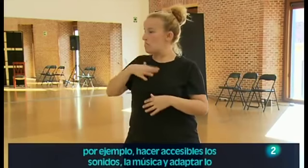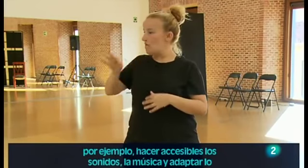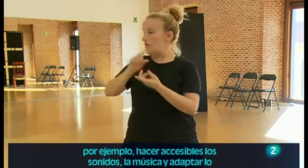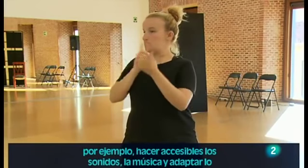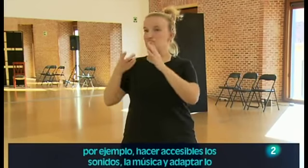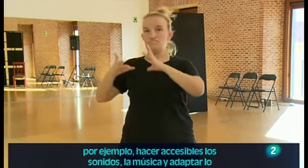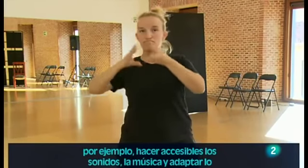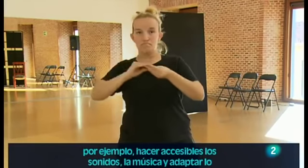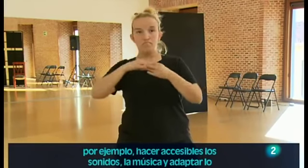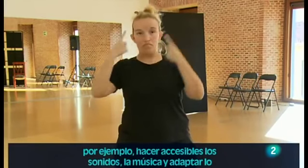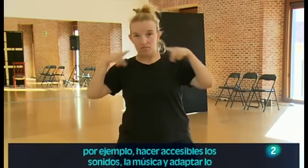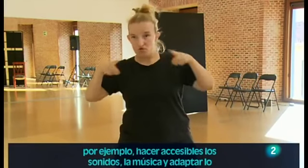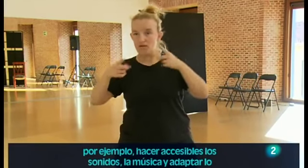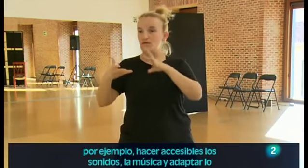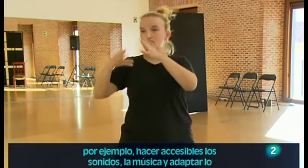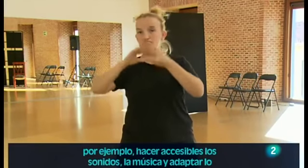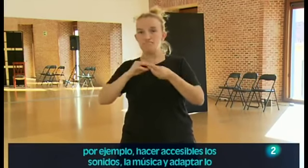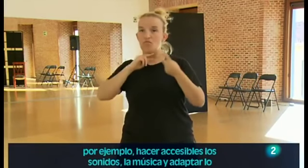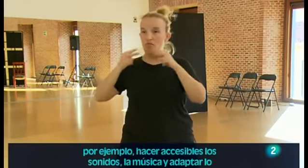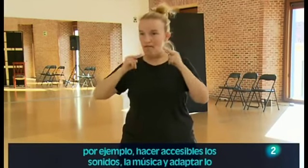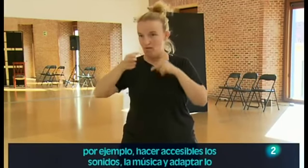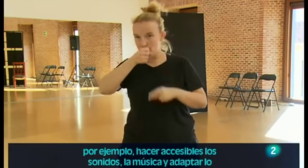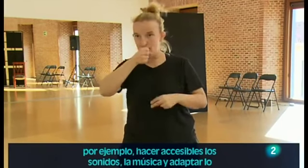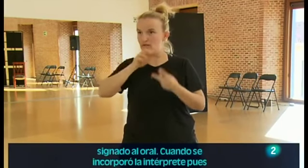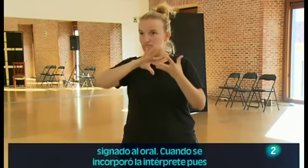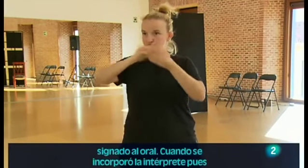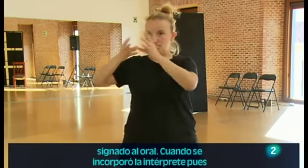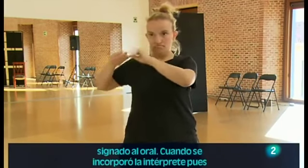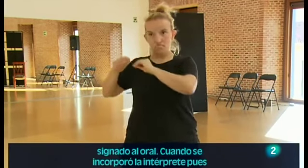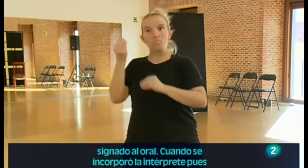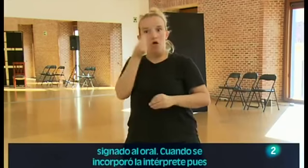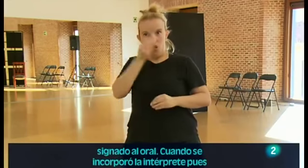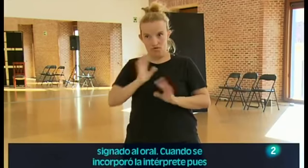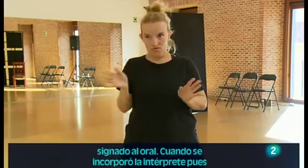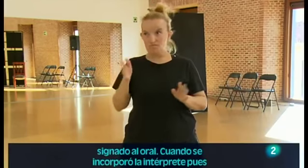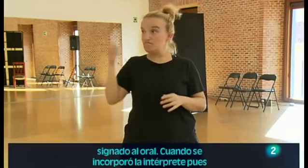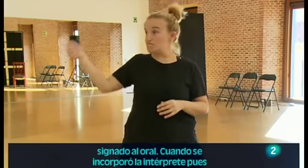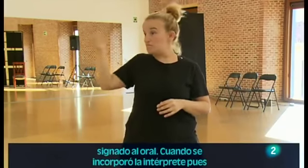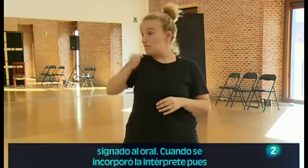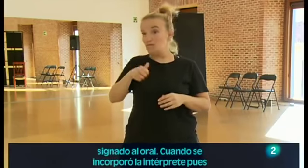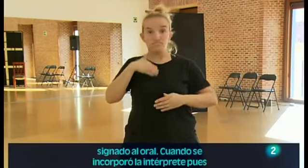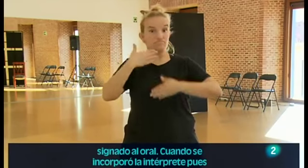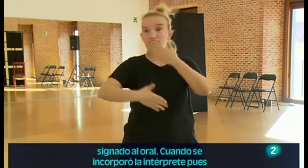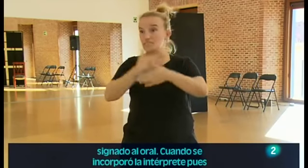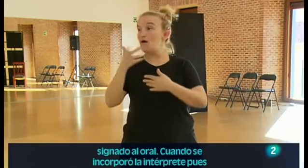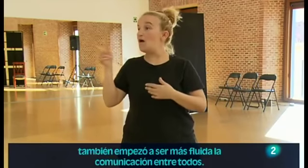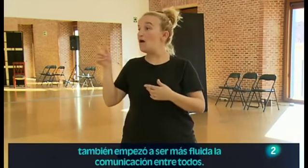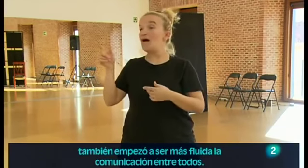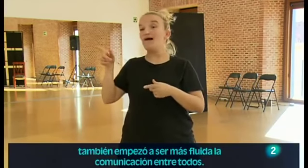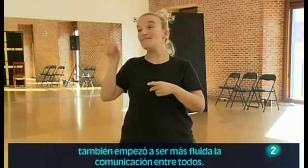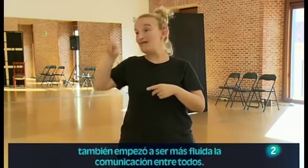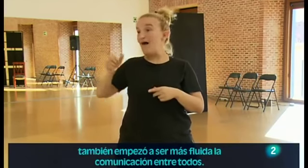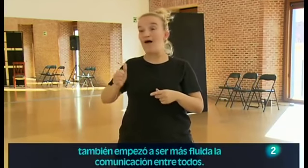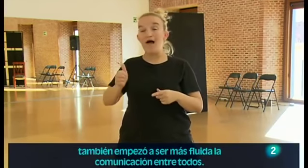hacer accesibles los sonidos, la música y adaptar lo signado al oral. Cuando se incorporó la intérprete, pues también